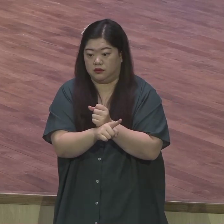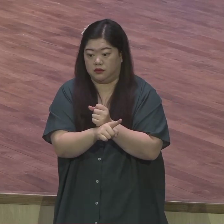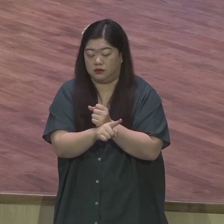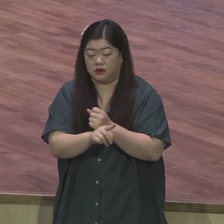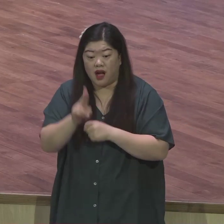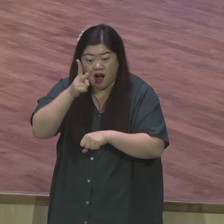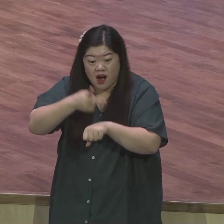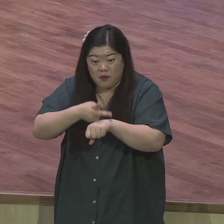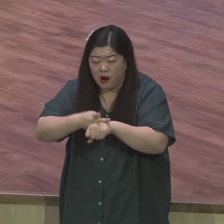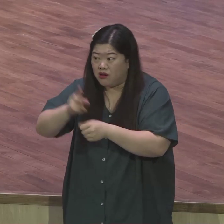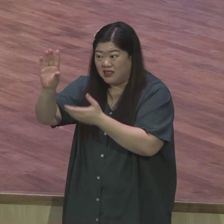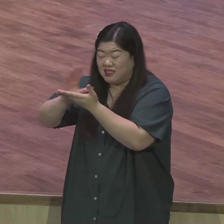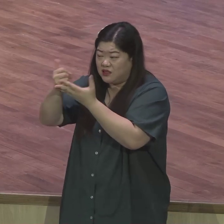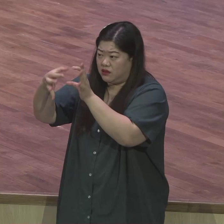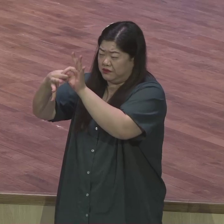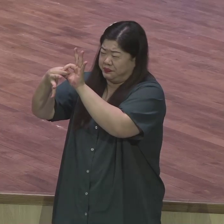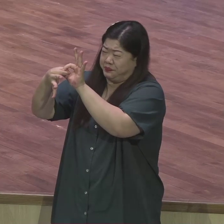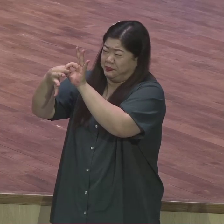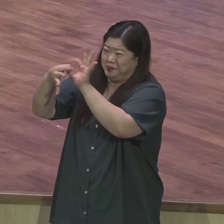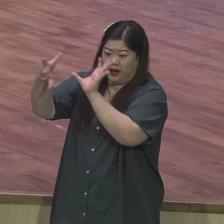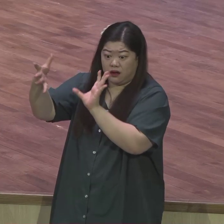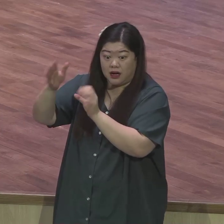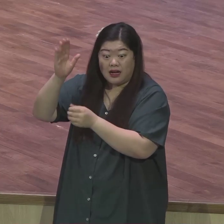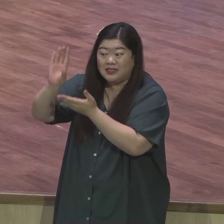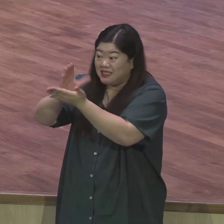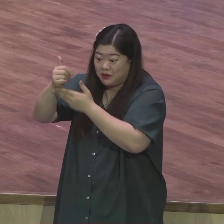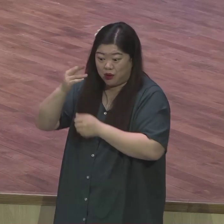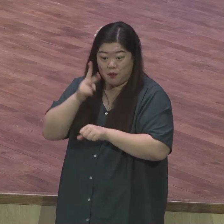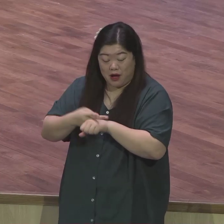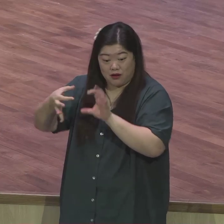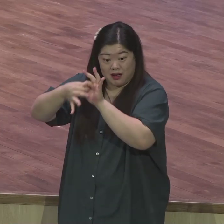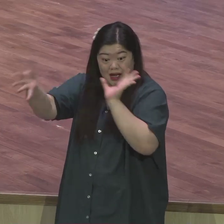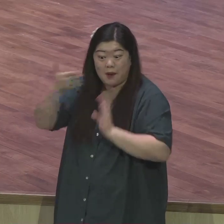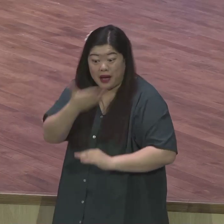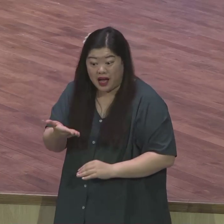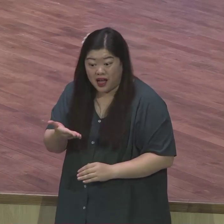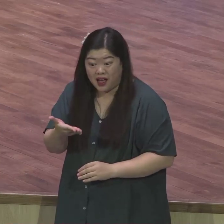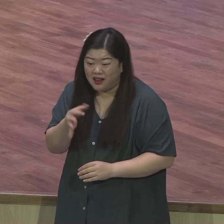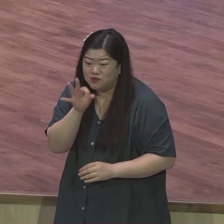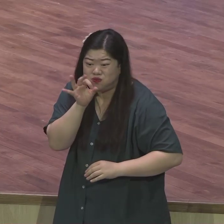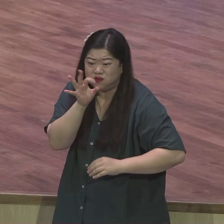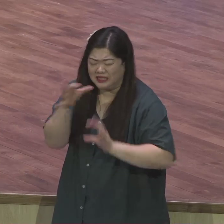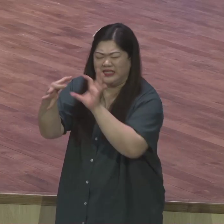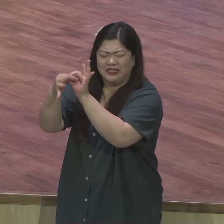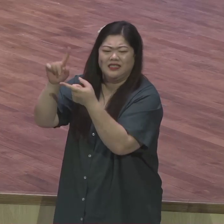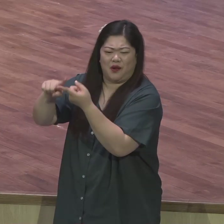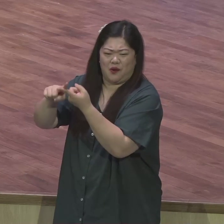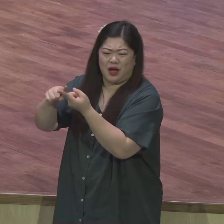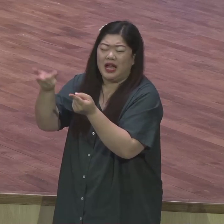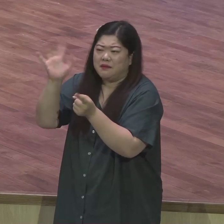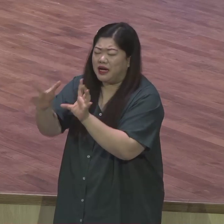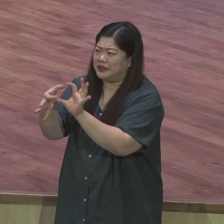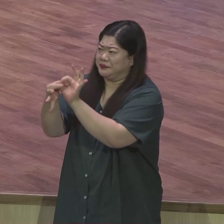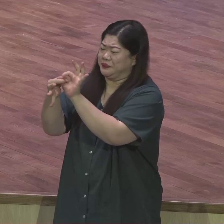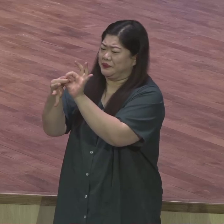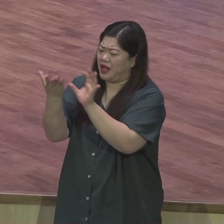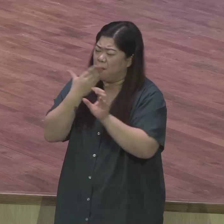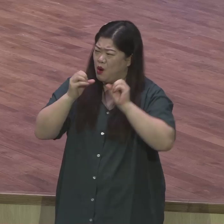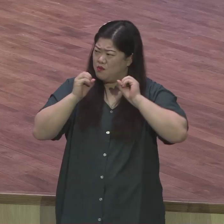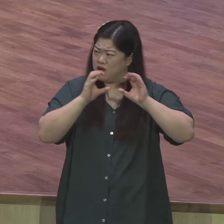끊어질지라도 했지만 끊어질 수 있습니까 끊어질 수 없어요 그런데 그 정도로 간절했다 내가 하나 끊어서